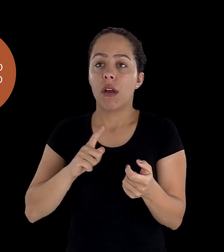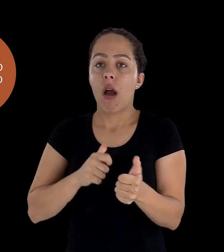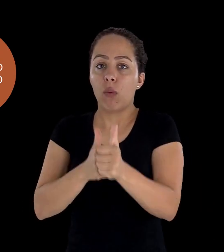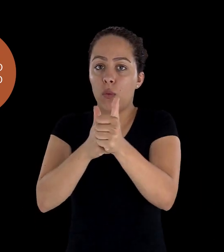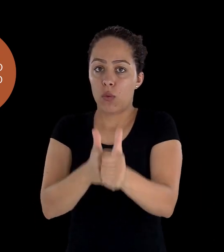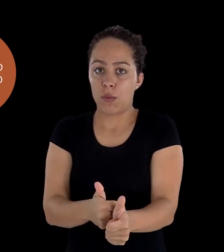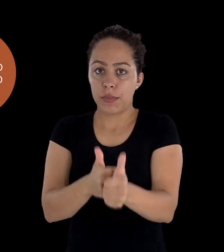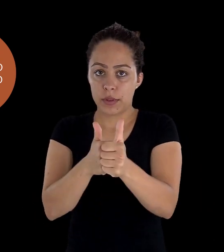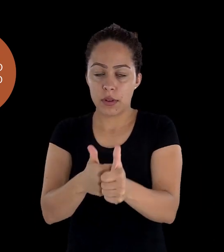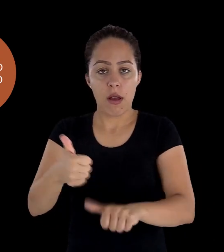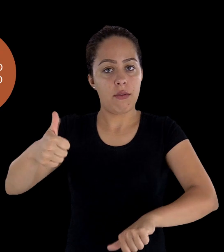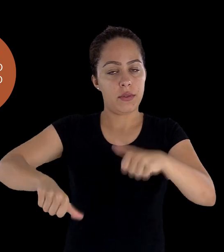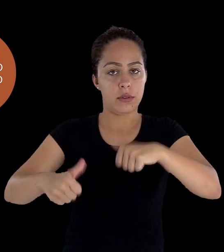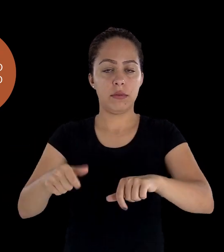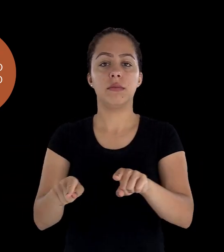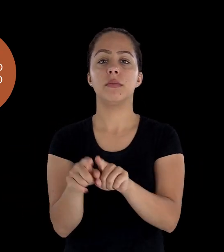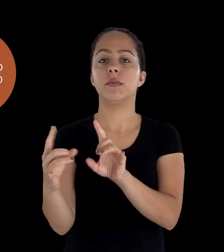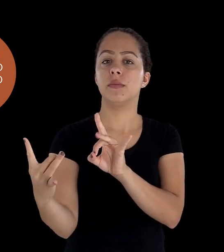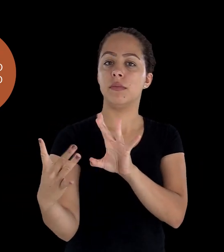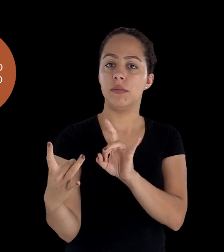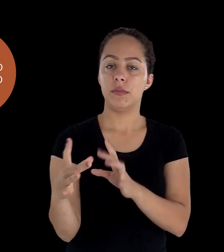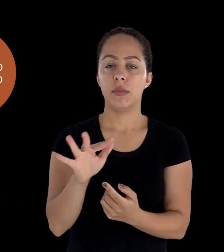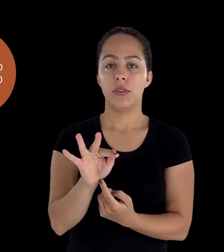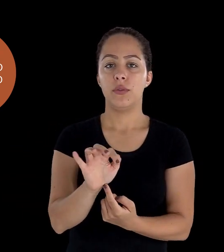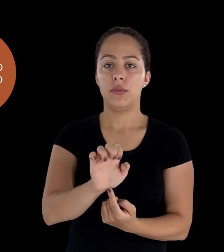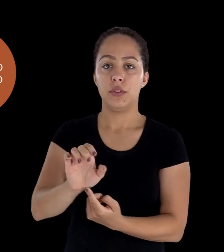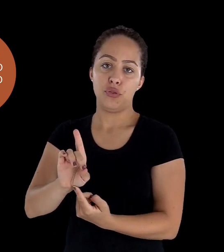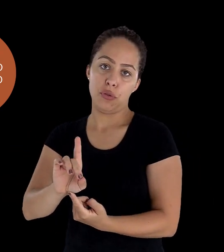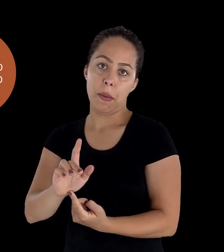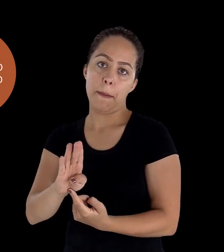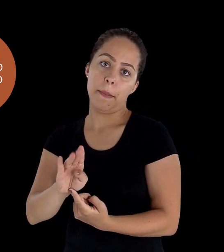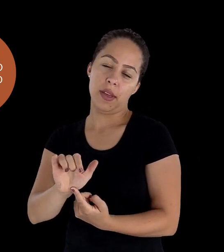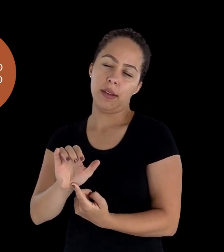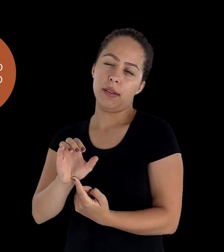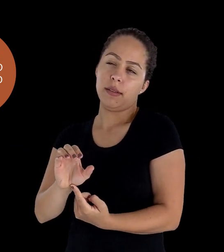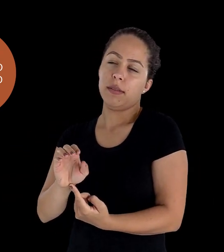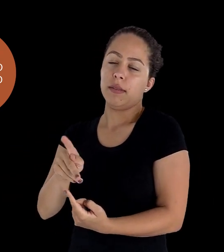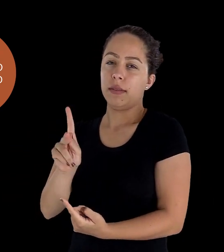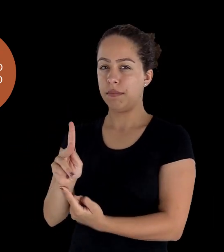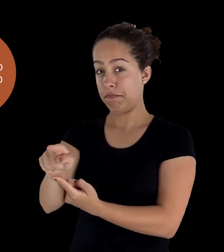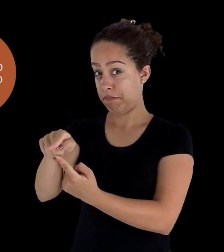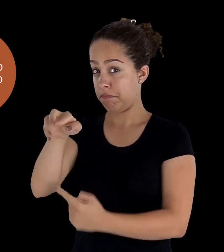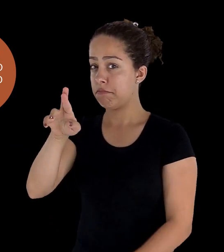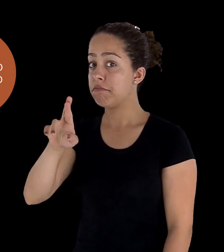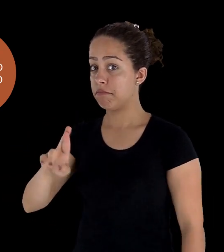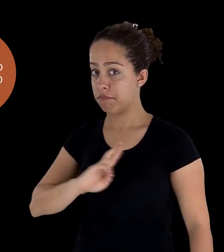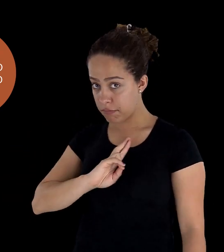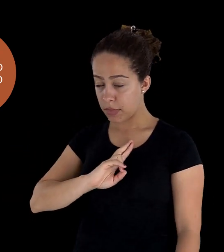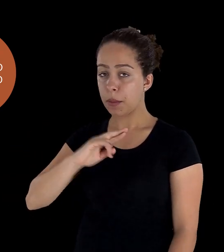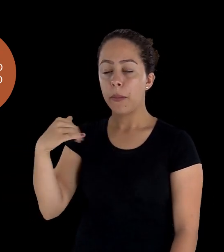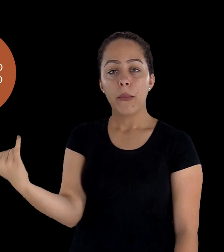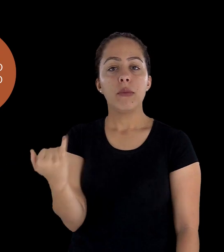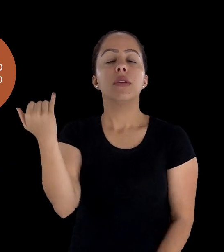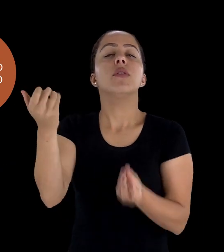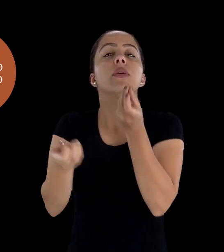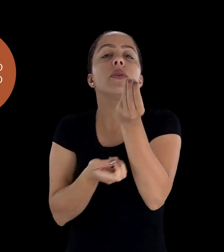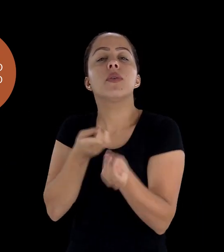avaliação e feedback. Essa é uma dimensão muito importante para o sucesso do aluno na modalidade à distância